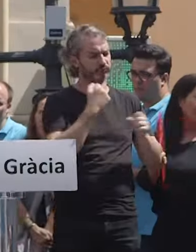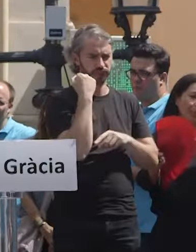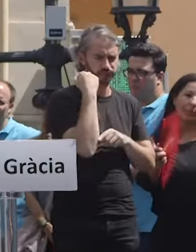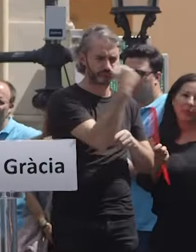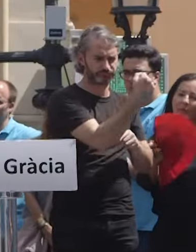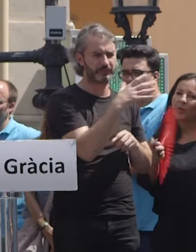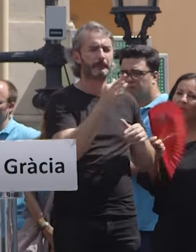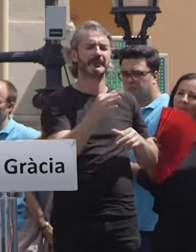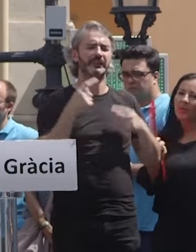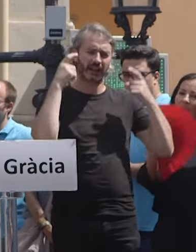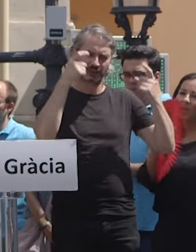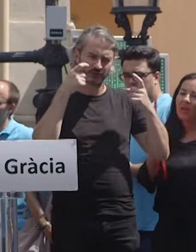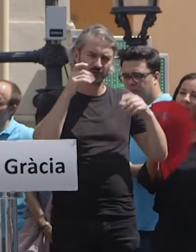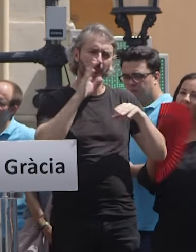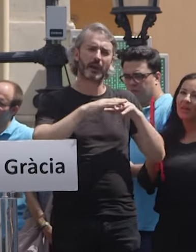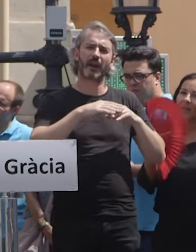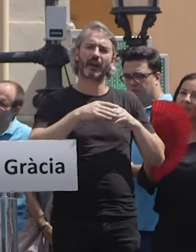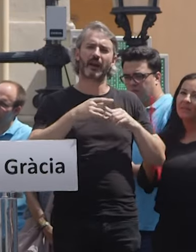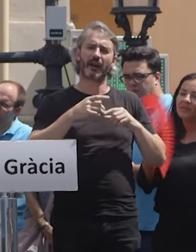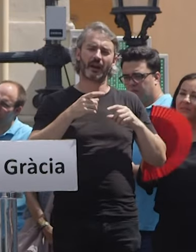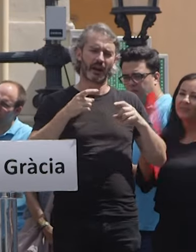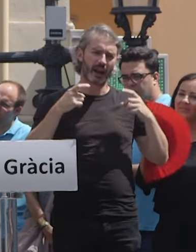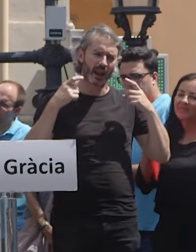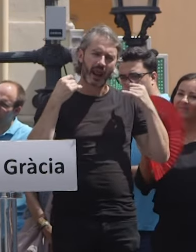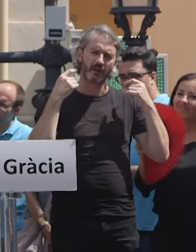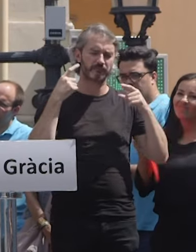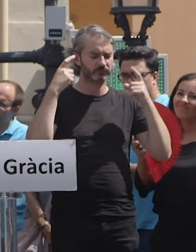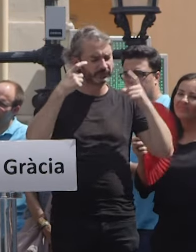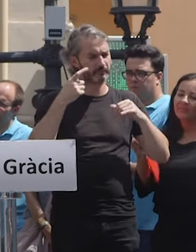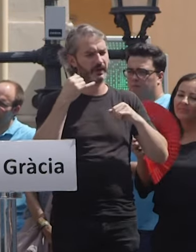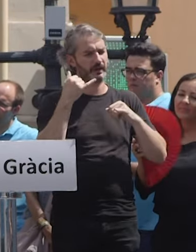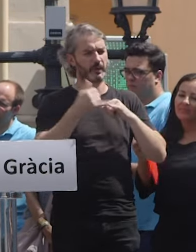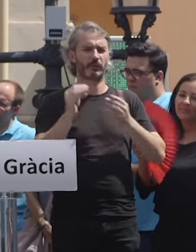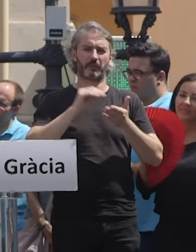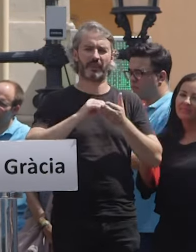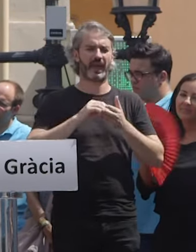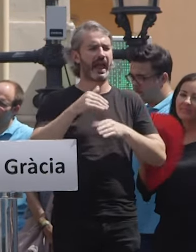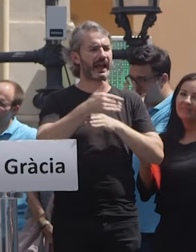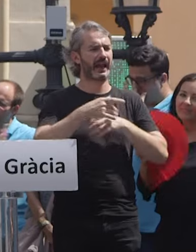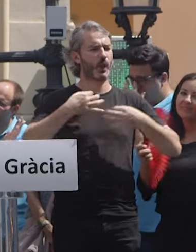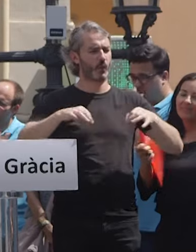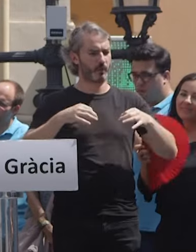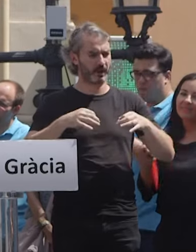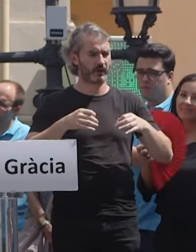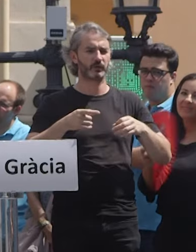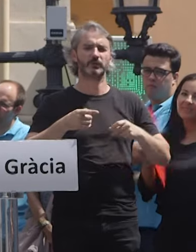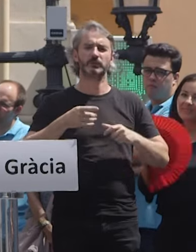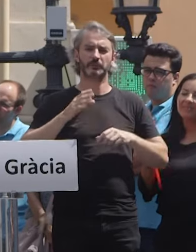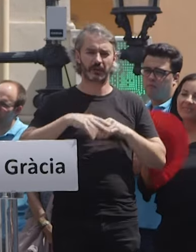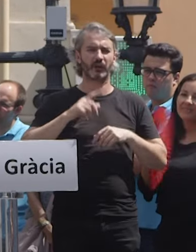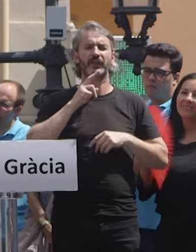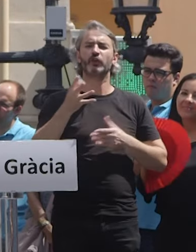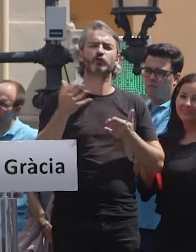També ens esforçarem per recuperar amb més força que mai els nostres carrers i per això sabeu que estem tots